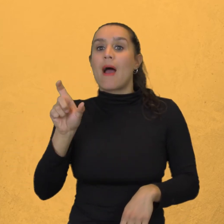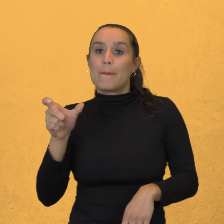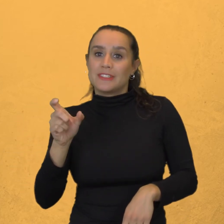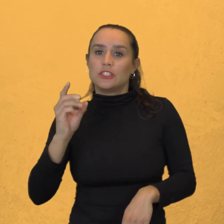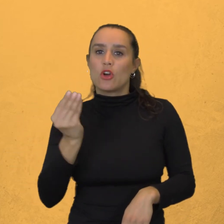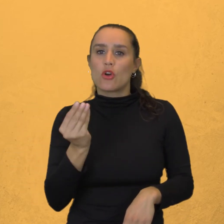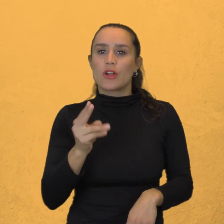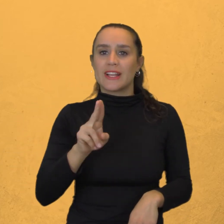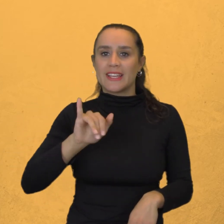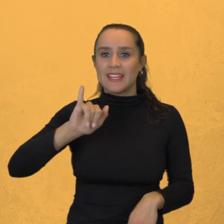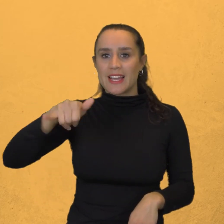Quijote